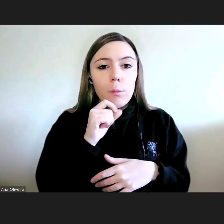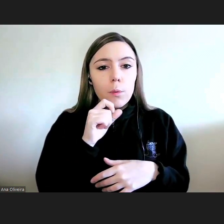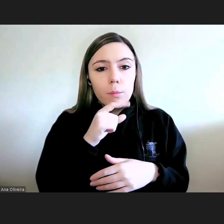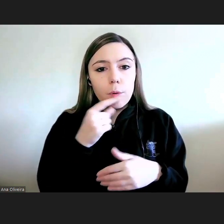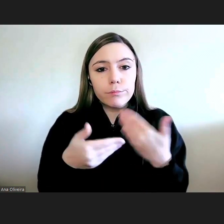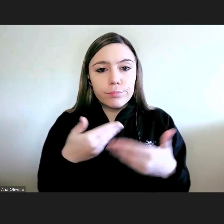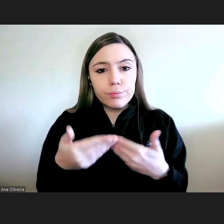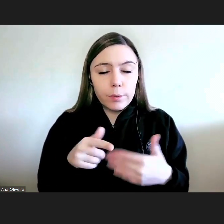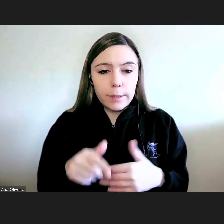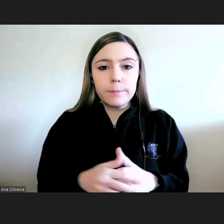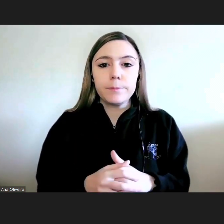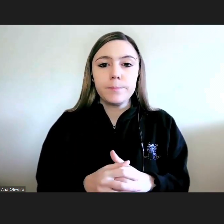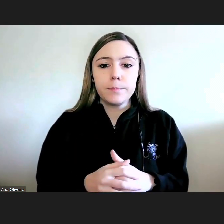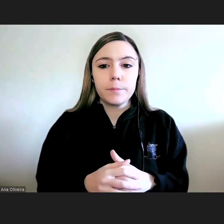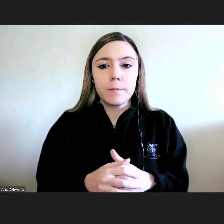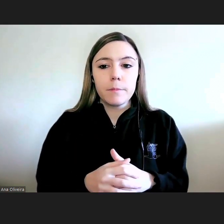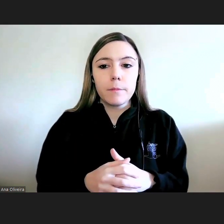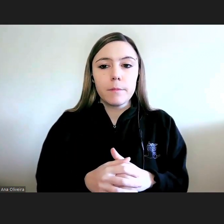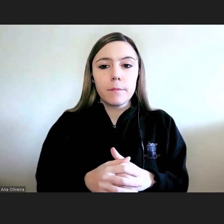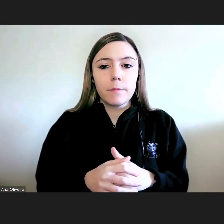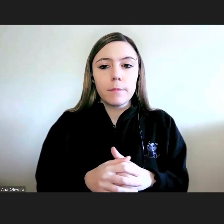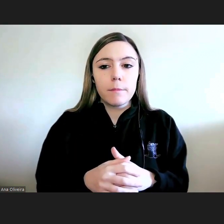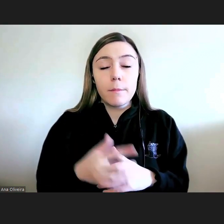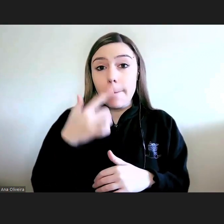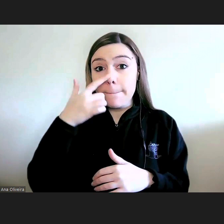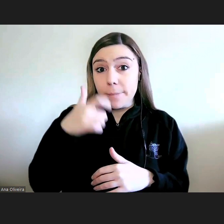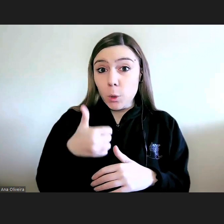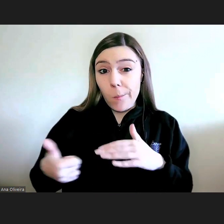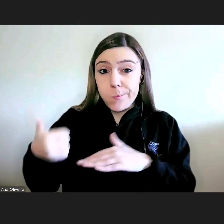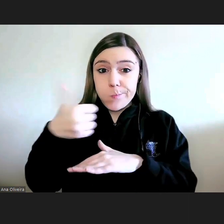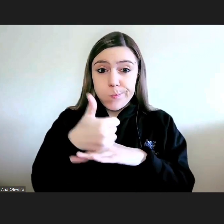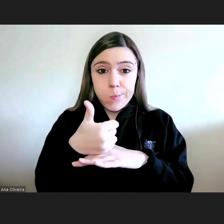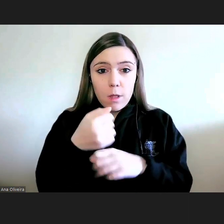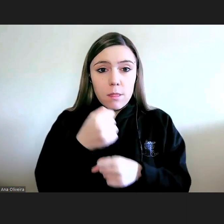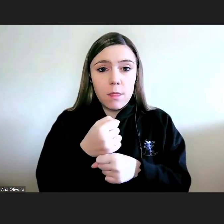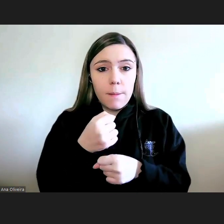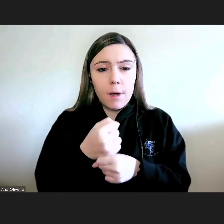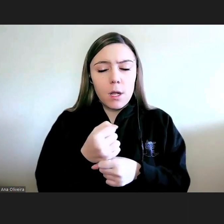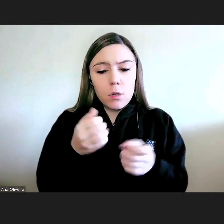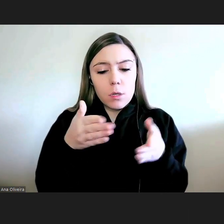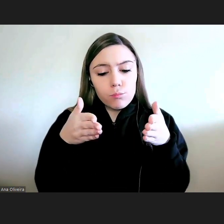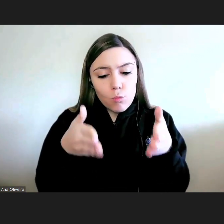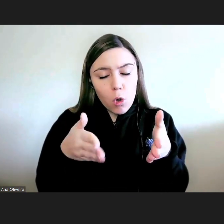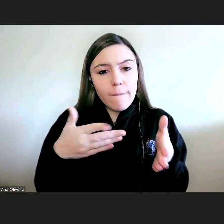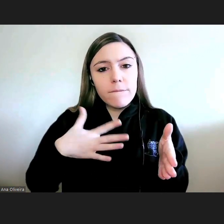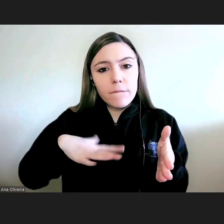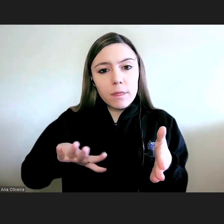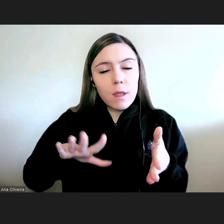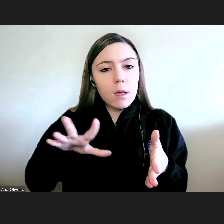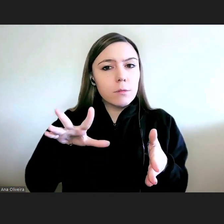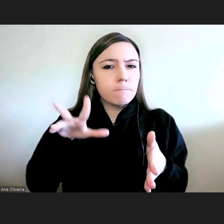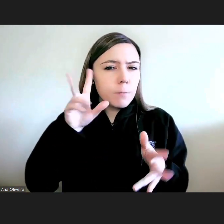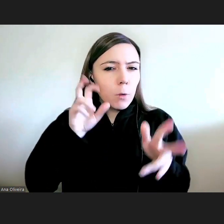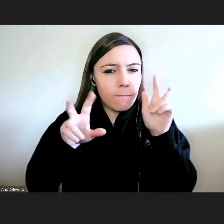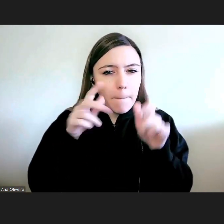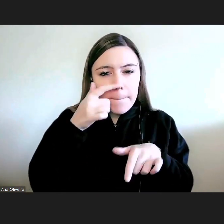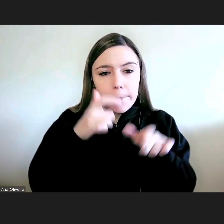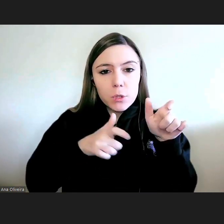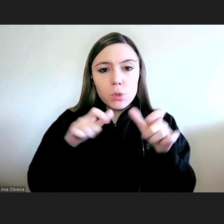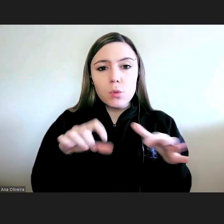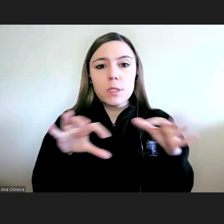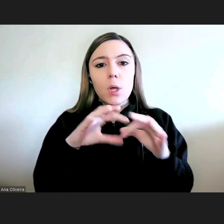esta articulação. O provedor dedica-se especialmente a ouvir os cidadãos em relação a atos da